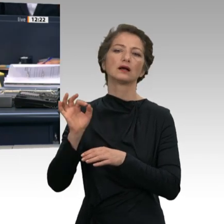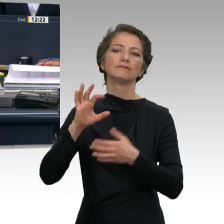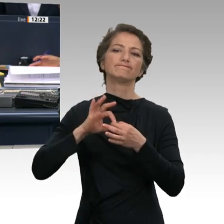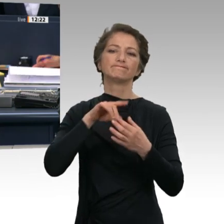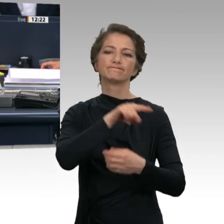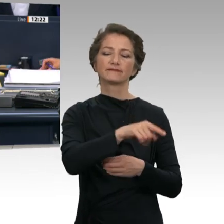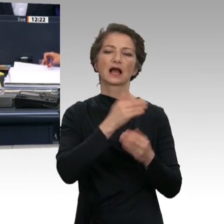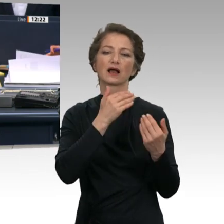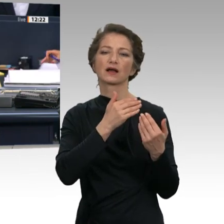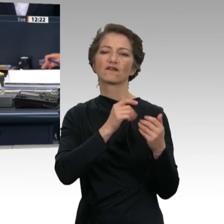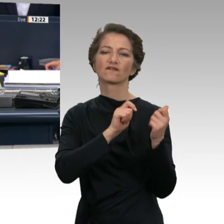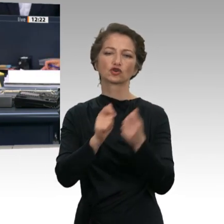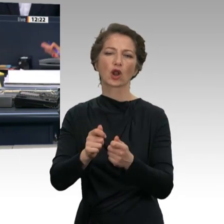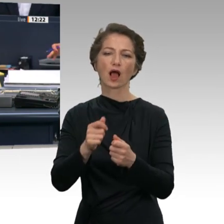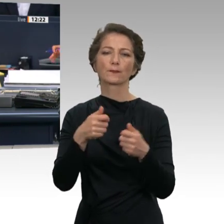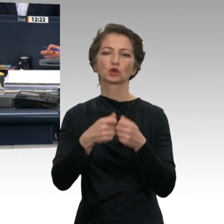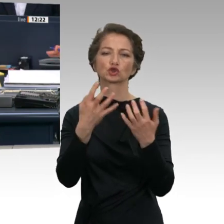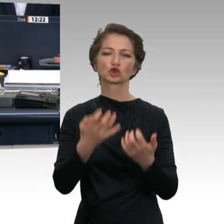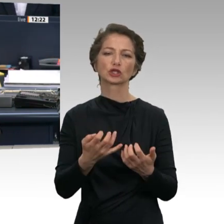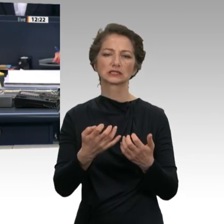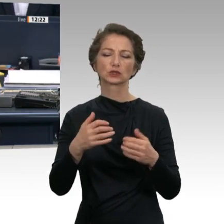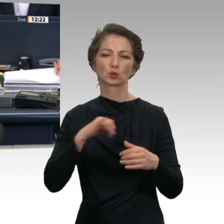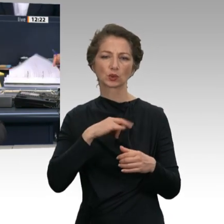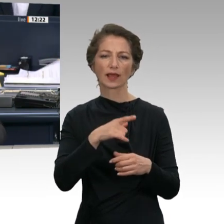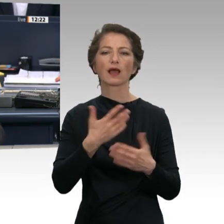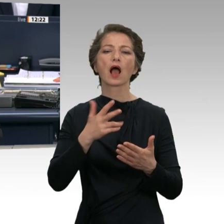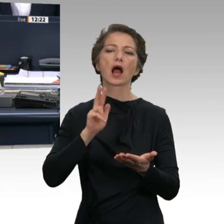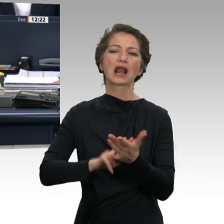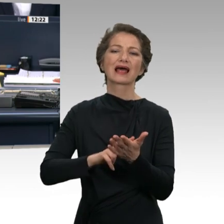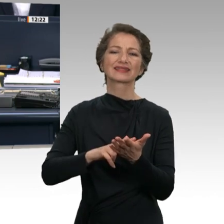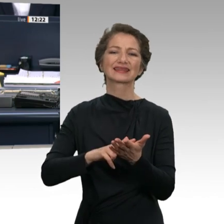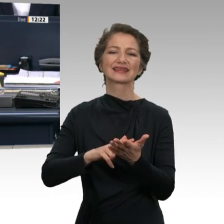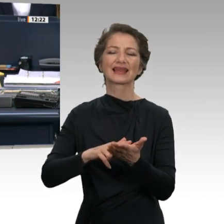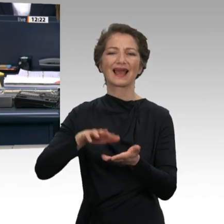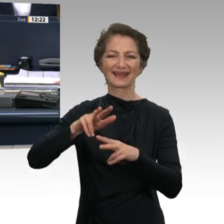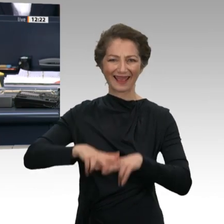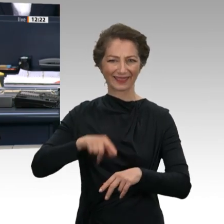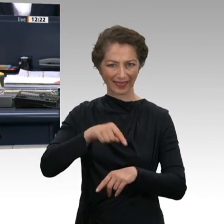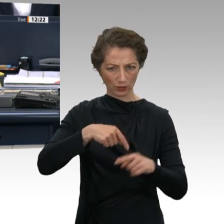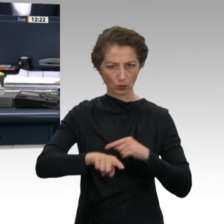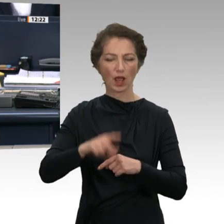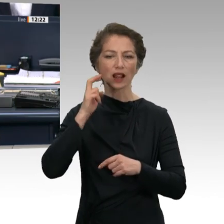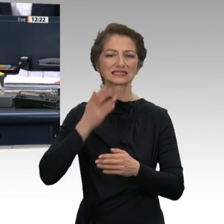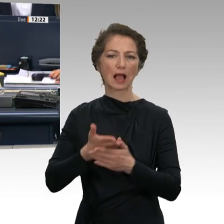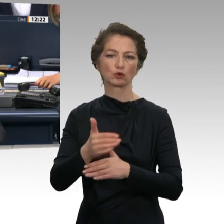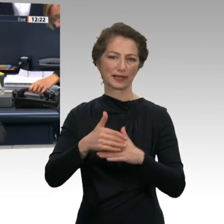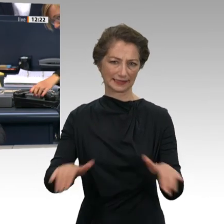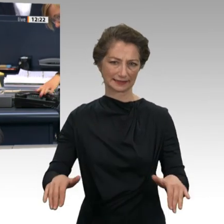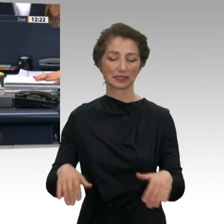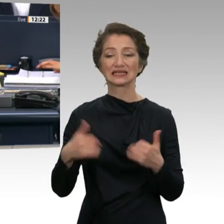mit der Garantierente Altersarmut bekämpfen. Für die Aussprache ist eine Dauer von 60